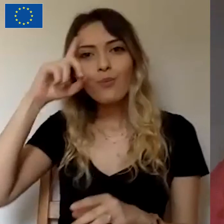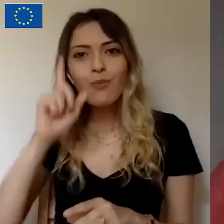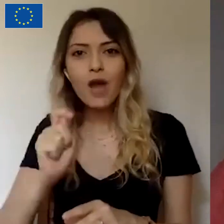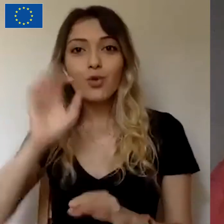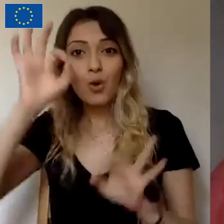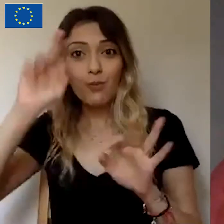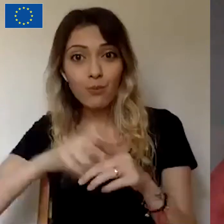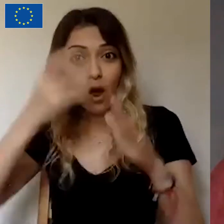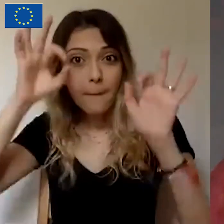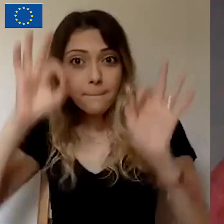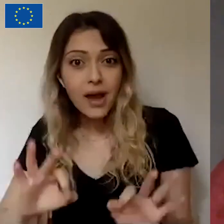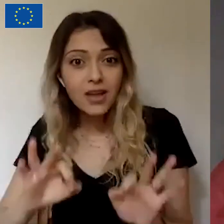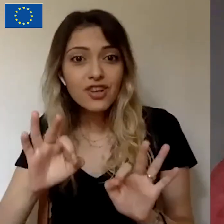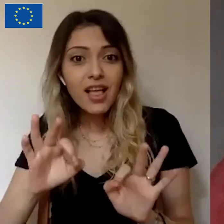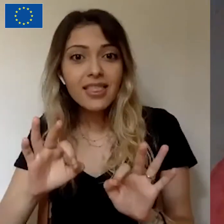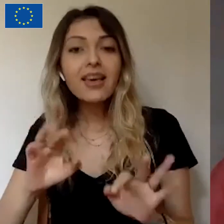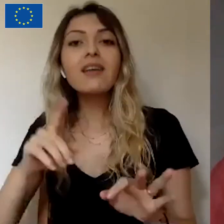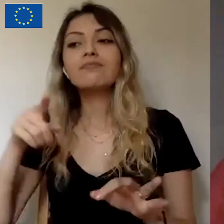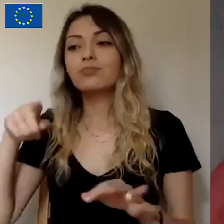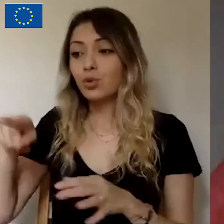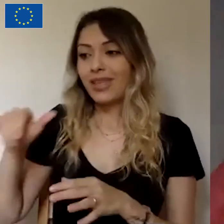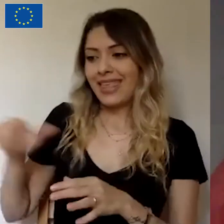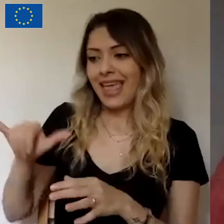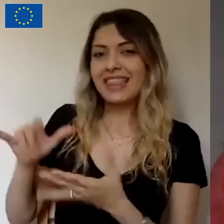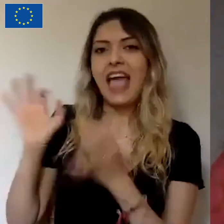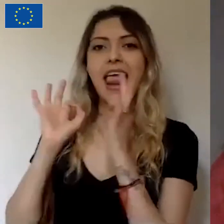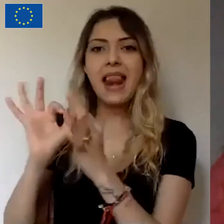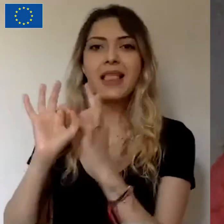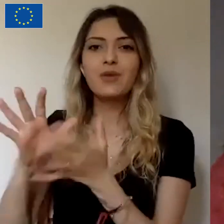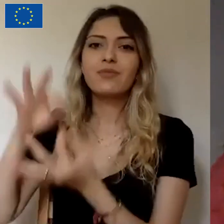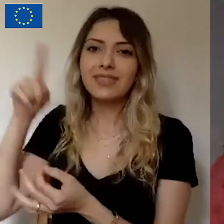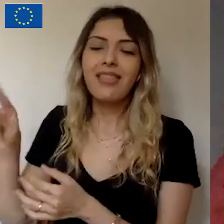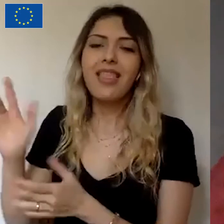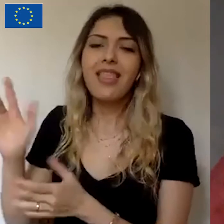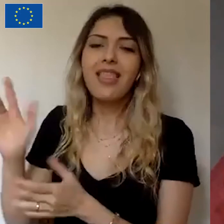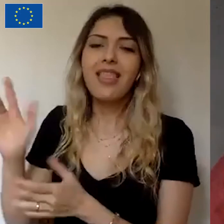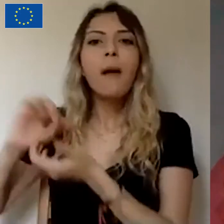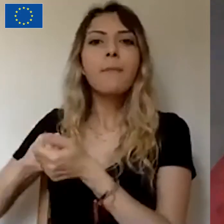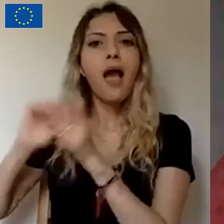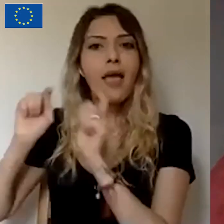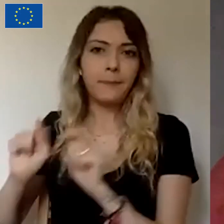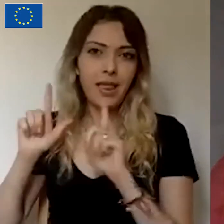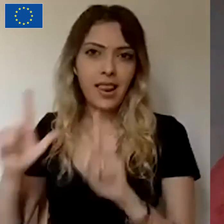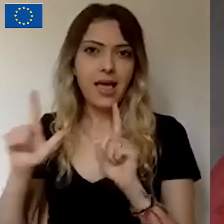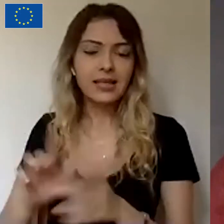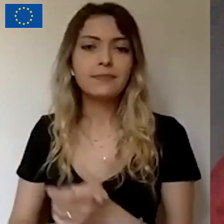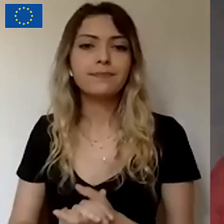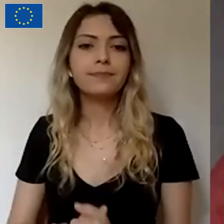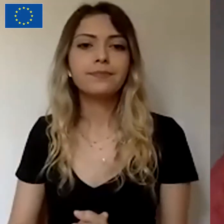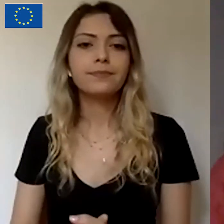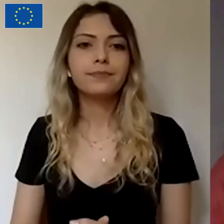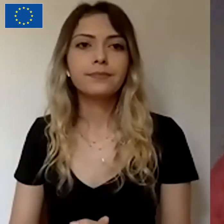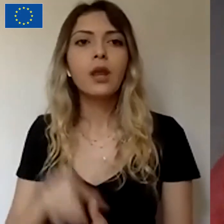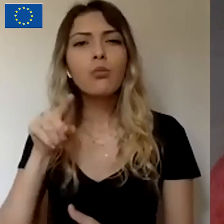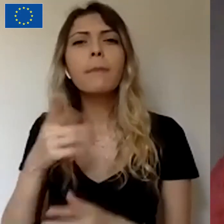itibaren insanları toplamanız gerekiyor. Çünkü burada da şöyle bir oran var. Statistikli olarak global için bir oran bu.